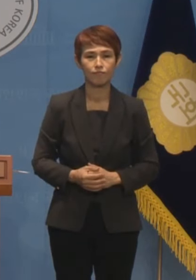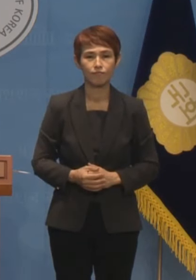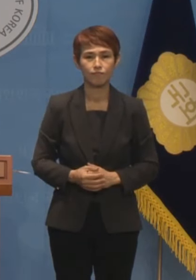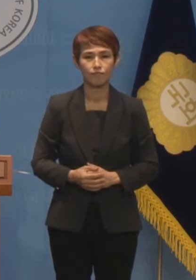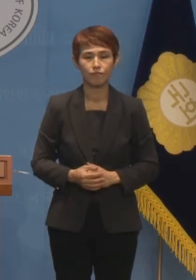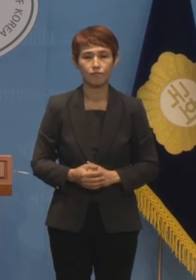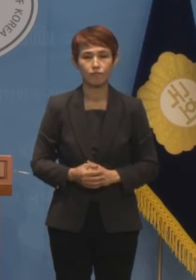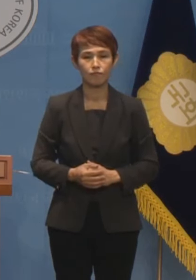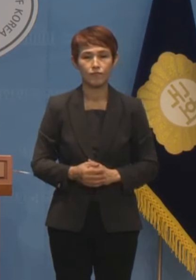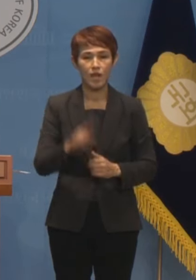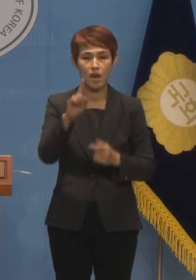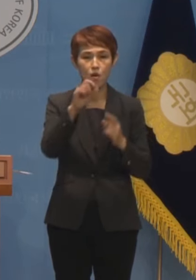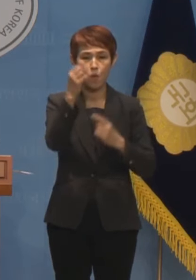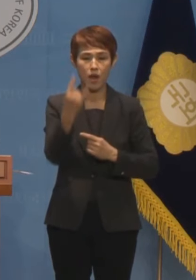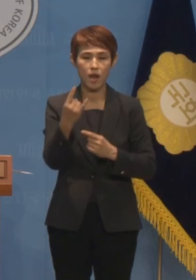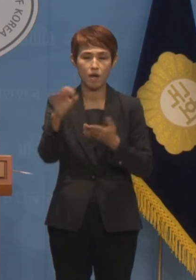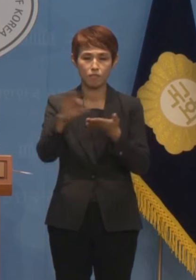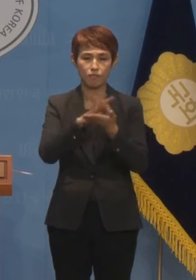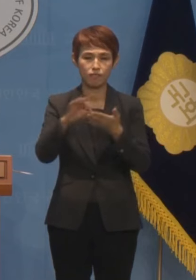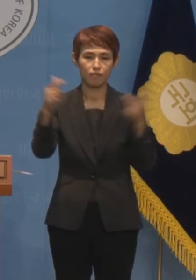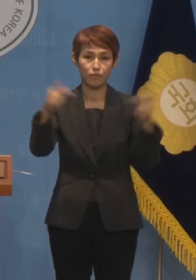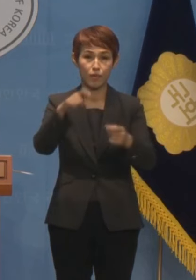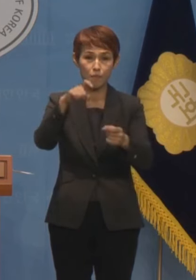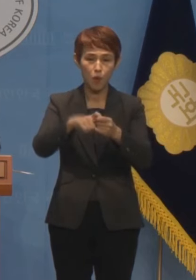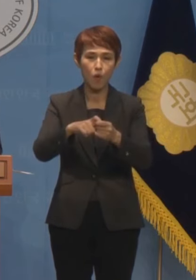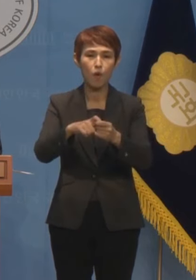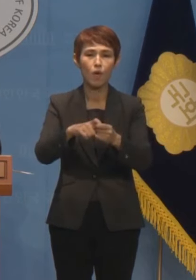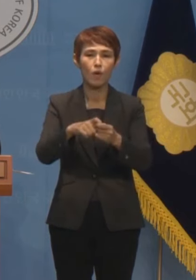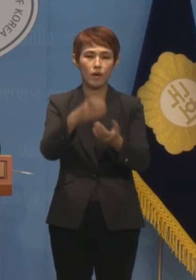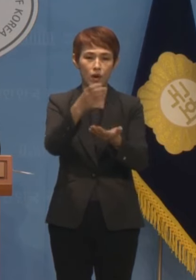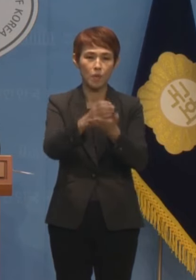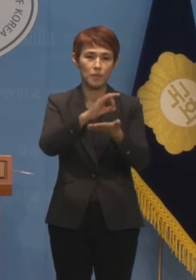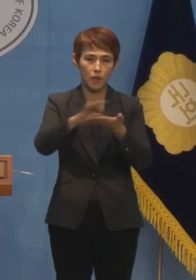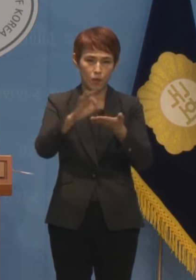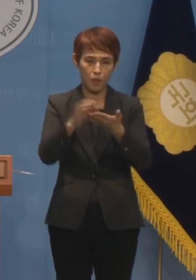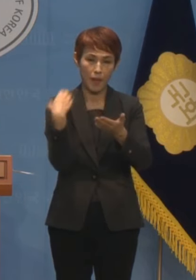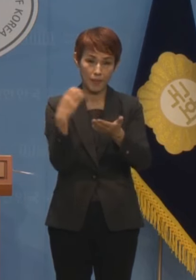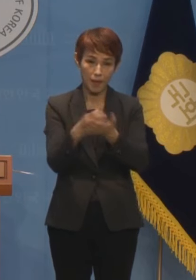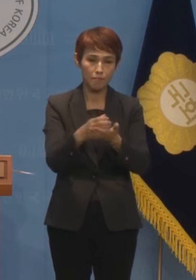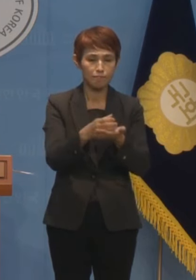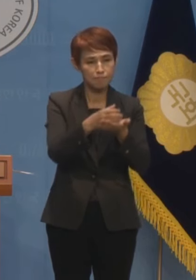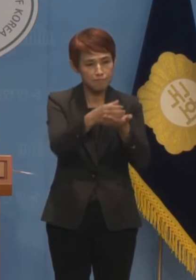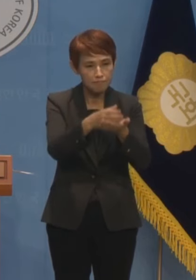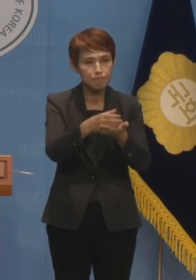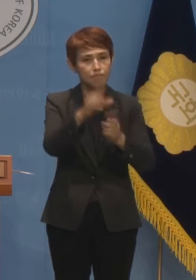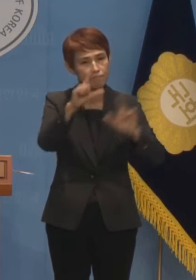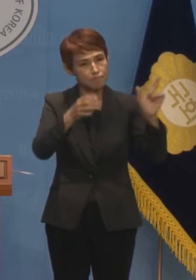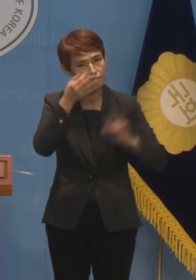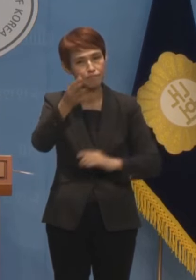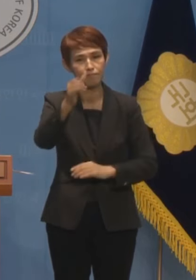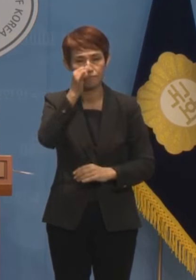국회 일회용품 감축을 위한 다회용컵 이용 및 반납 시연이 진행될 예정입니다.